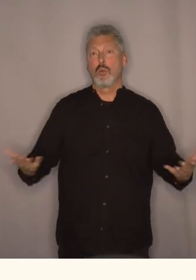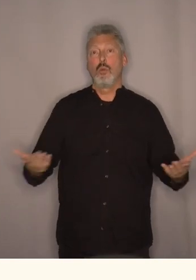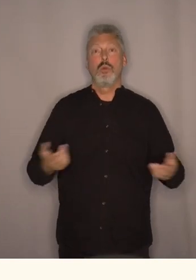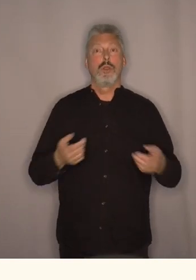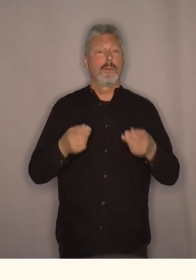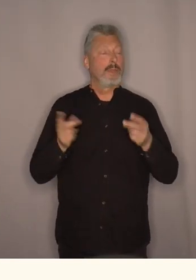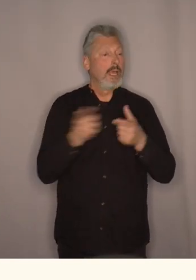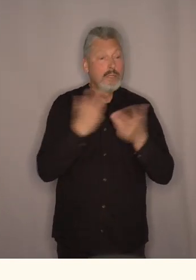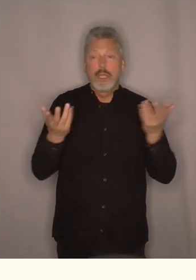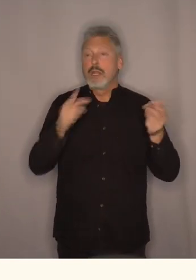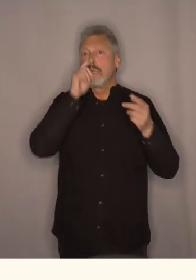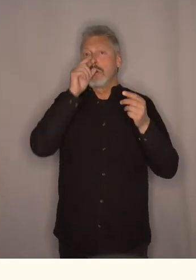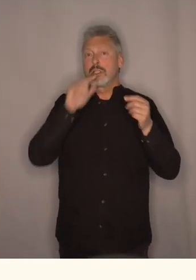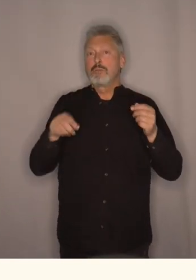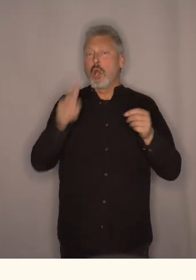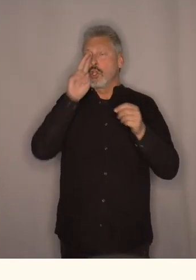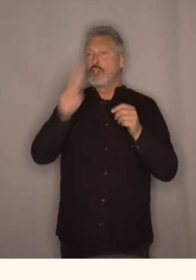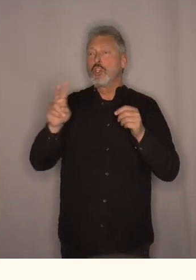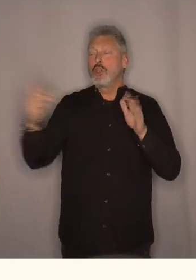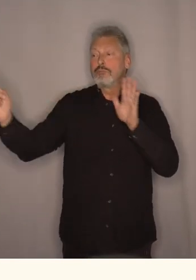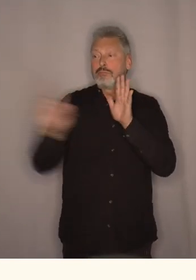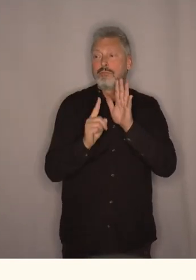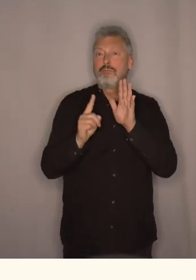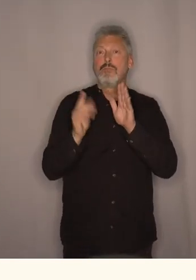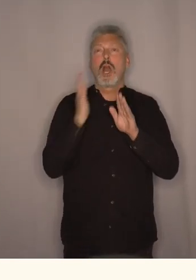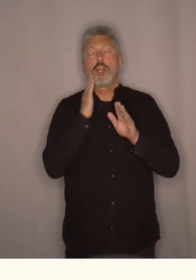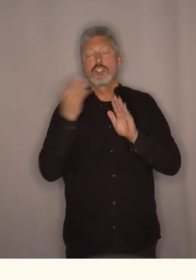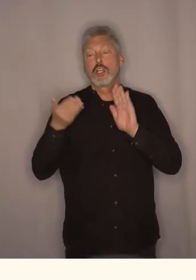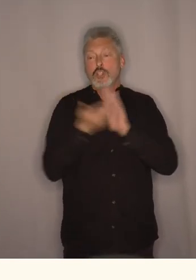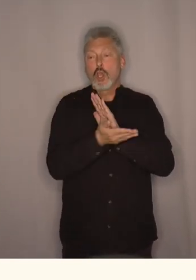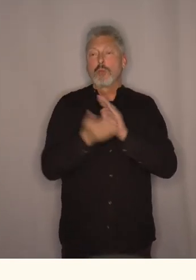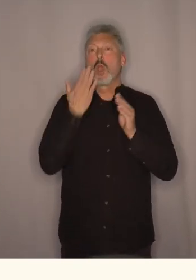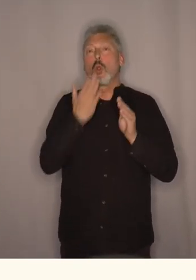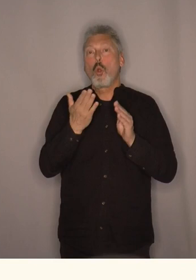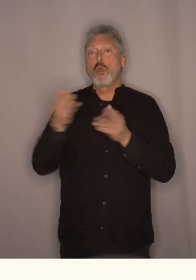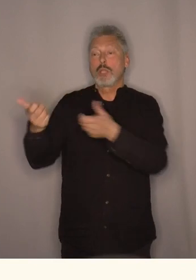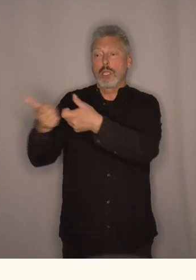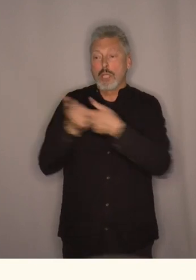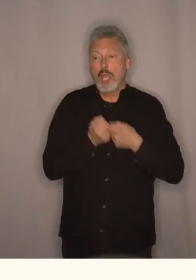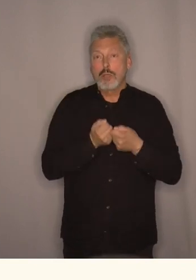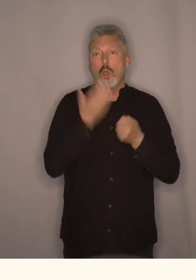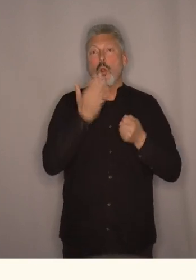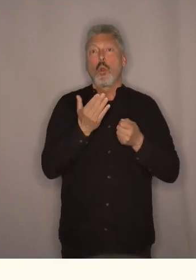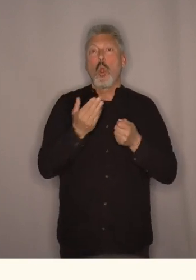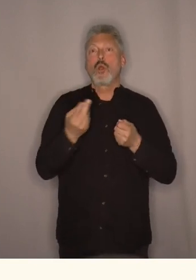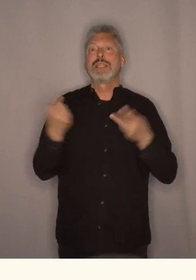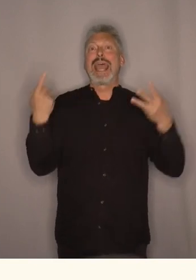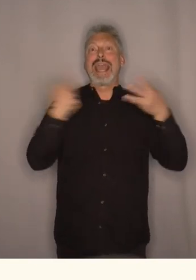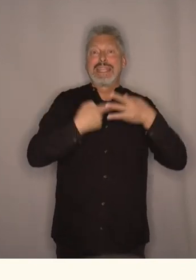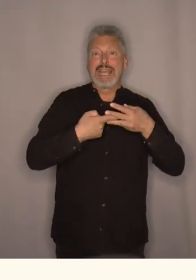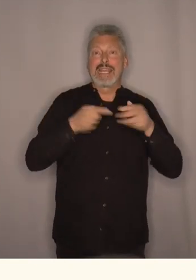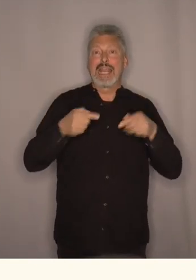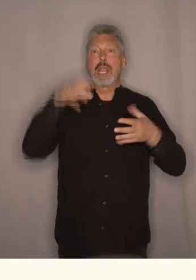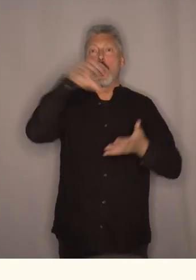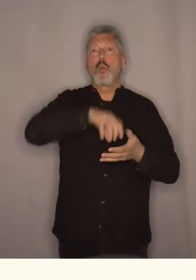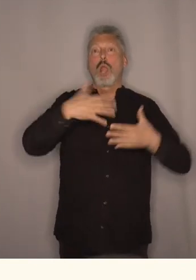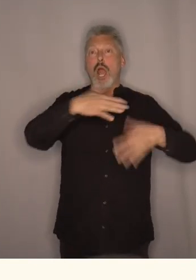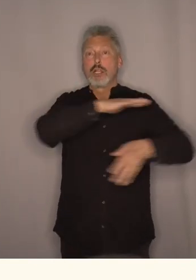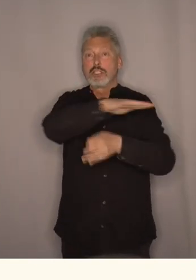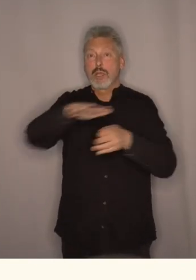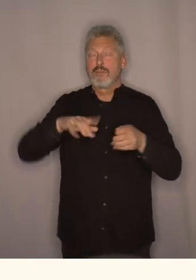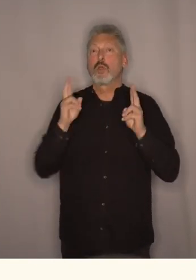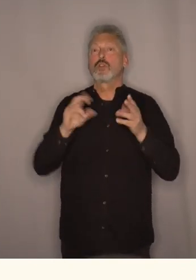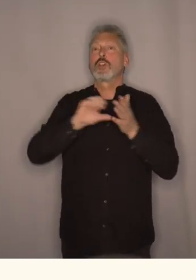Det kan være å passe på at niankomne asylsøkere blir godt tatt imot og at de blir godt integrert i lokalsamfunnet. Og det kan være å sørge for at